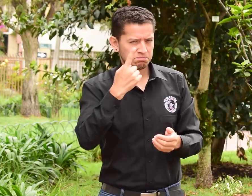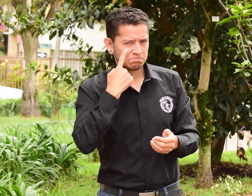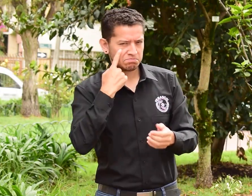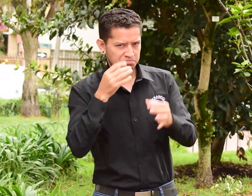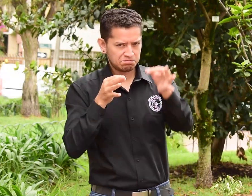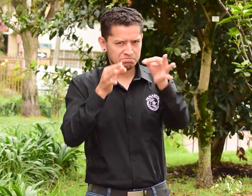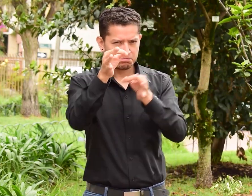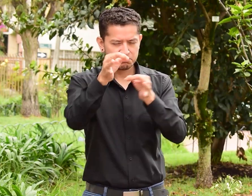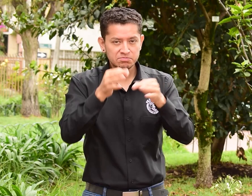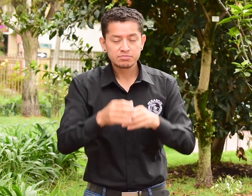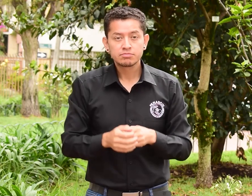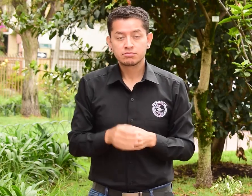Acá te explico.